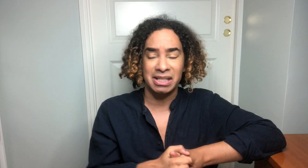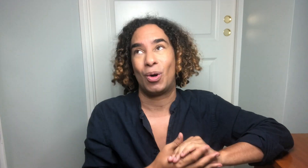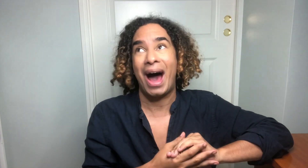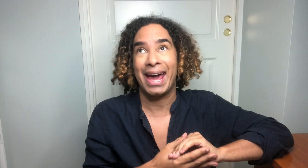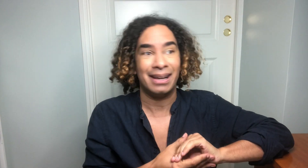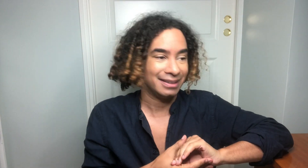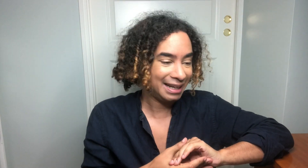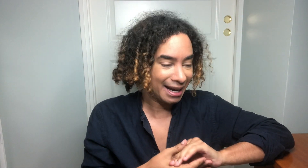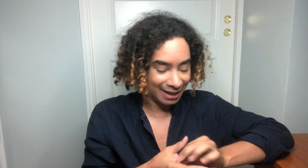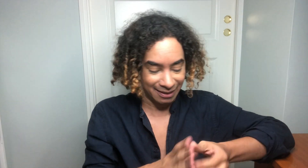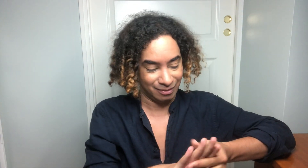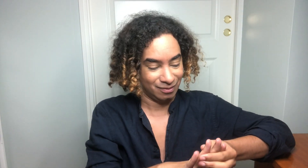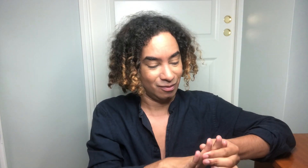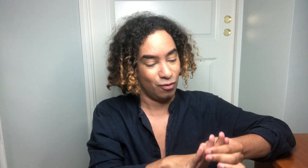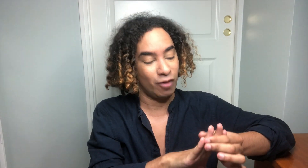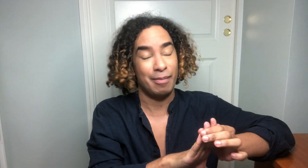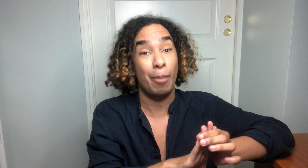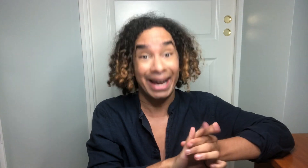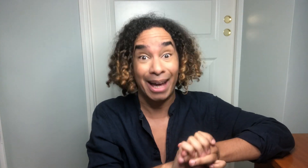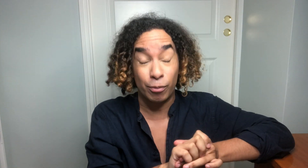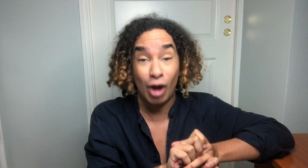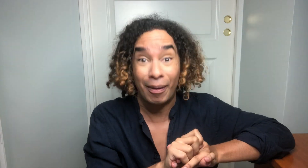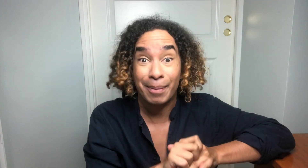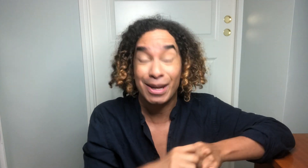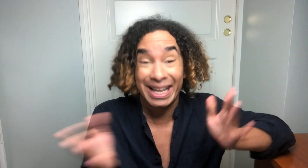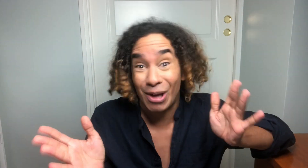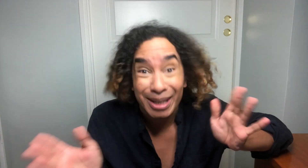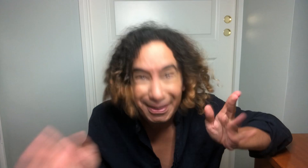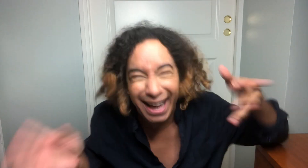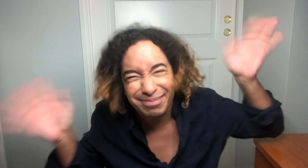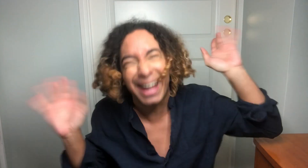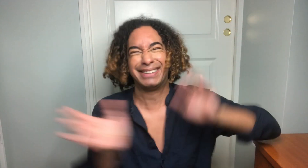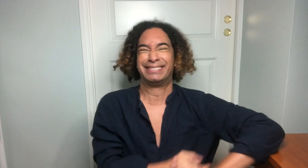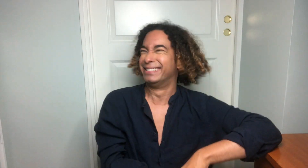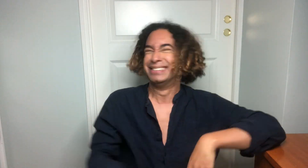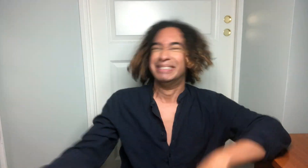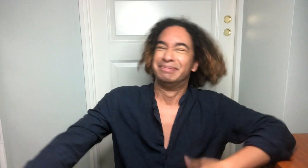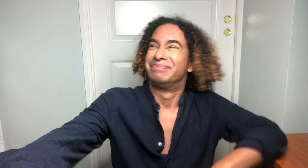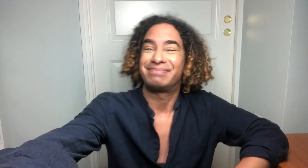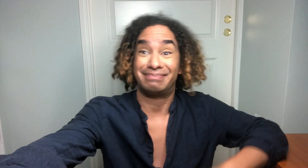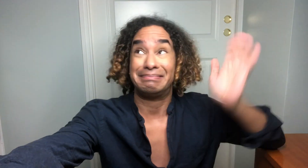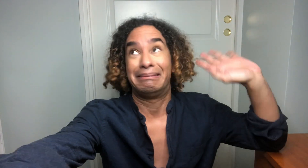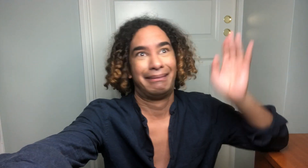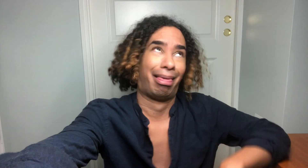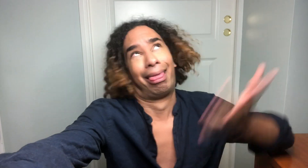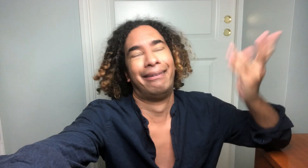Og jeg er tilgjengelig for å være med på begge programmene. Bare som det er sagt. Og jeg er for Og